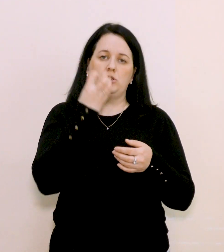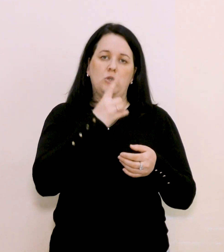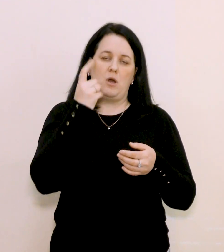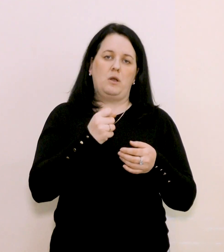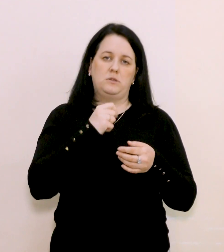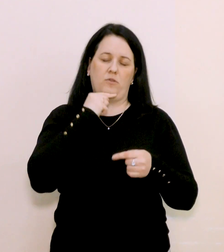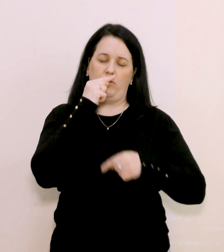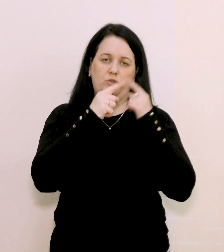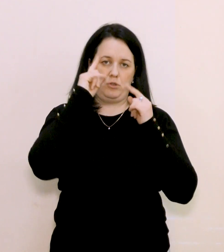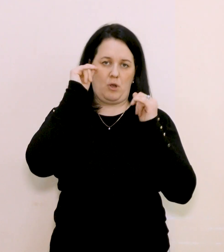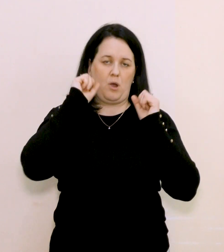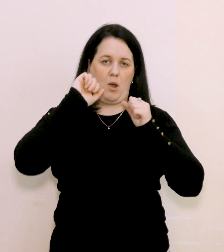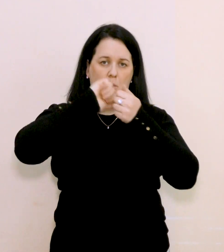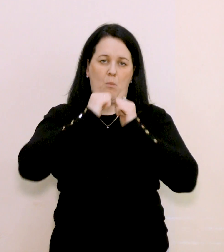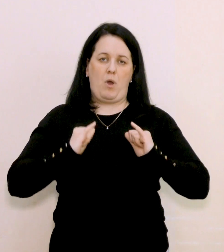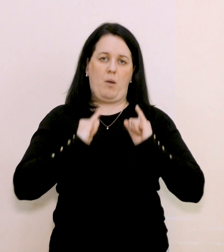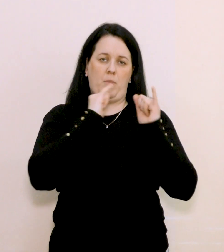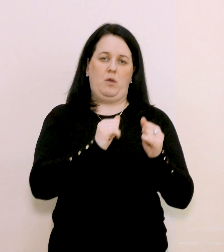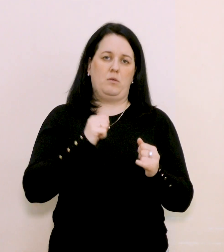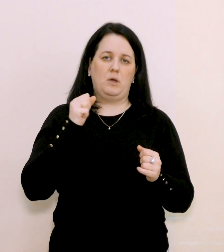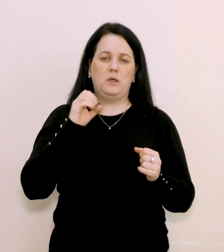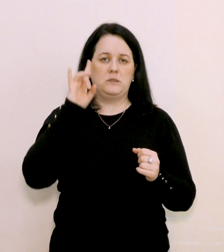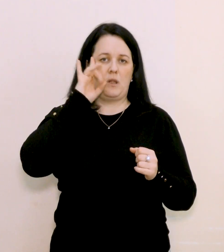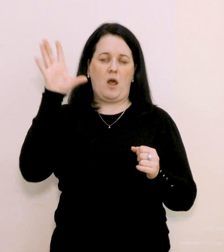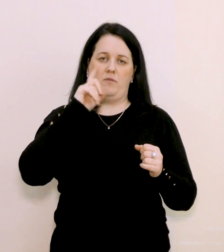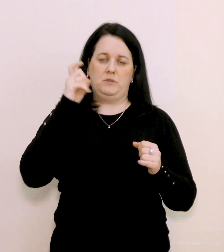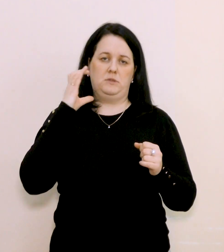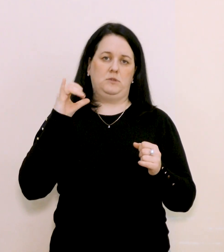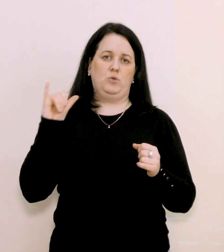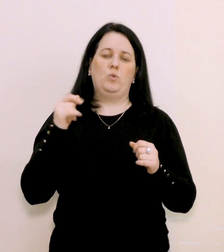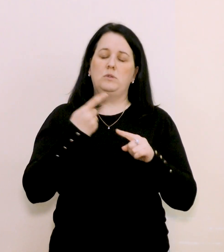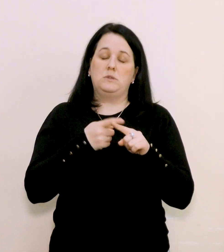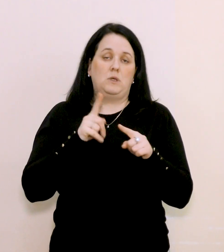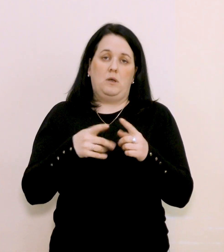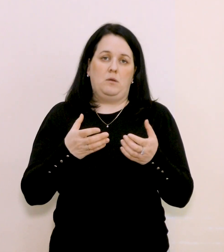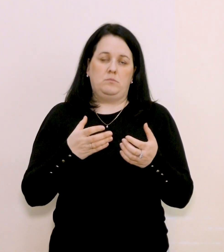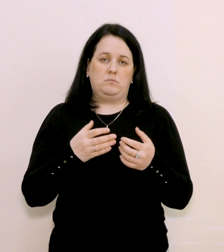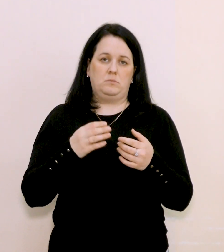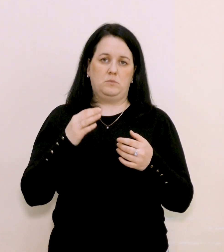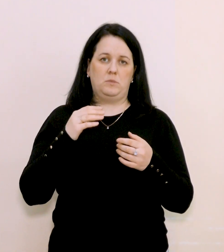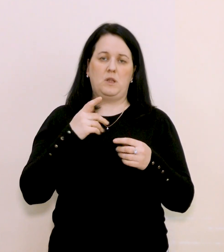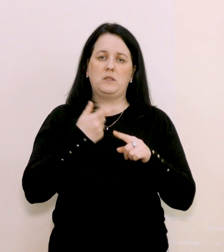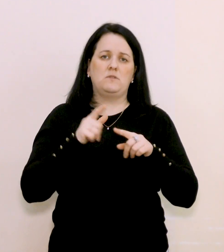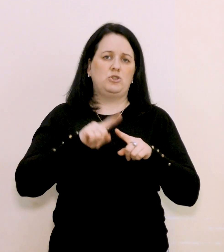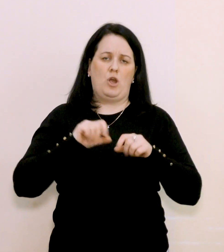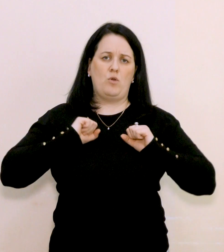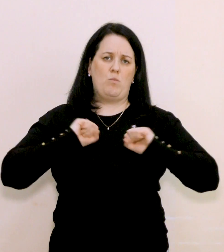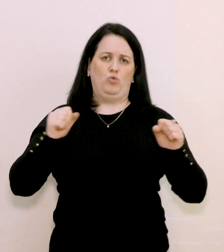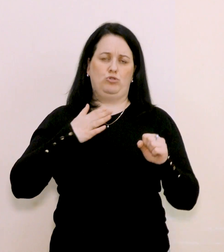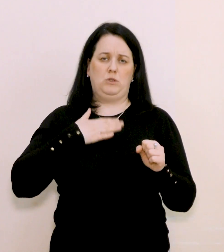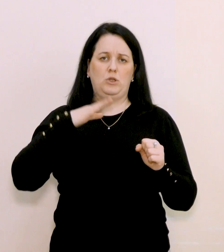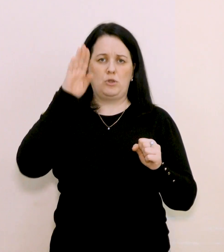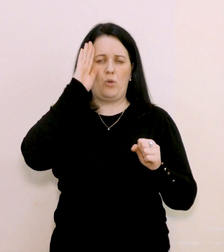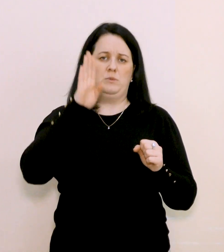вічна пам'ять героїв, слава Збройним силам України. Це надзвичайно мужні наші хлопці і